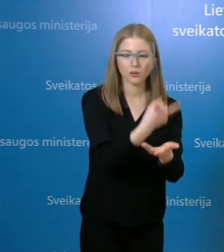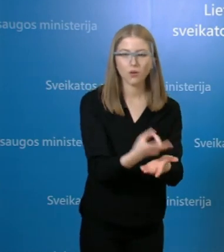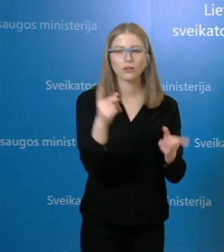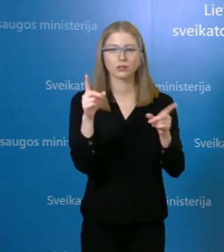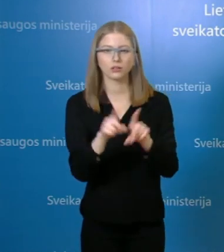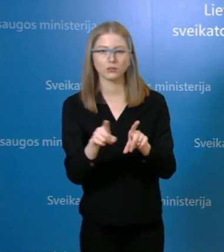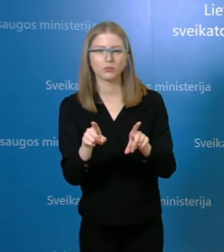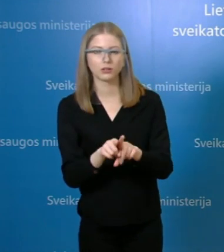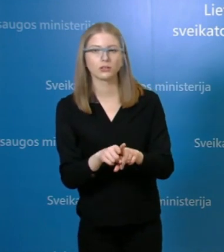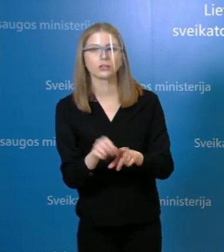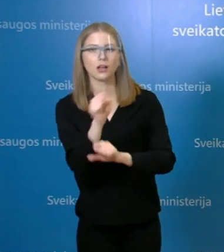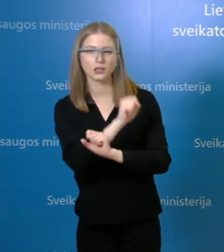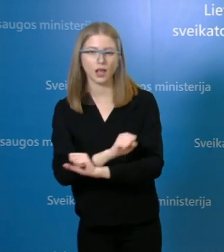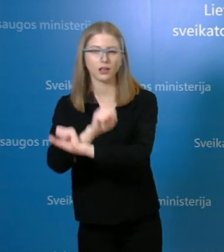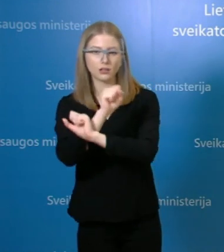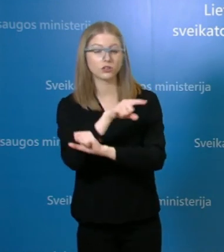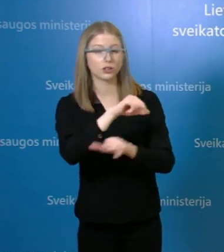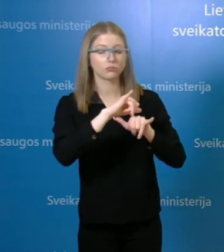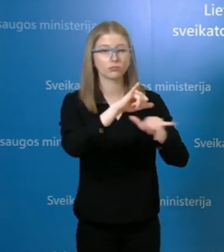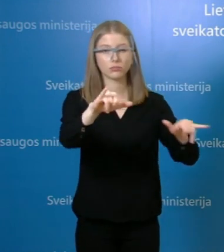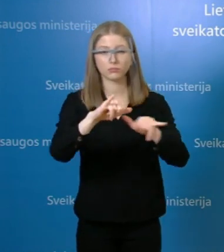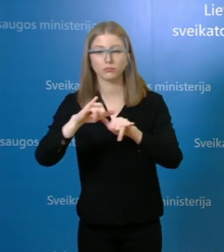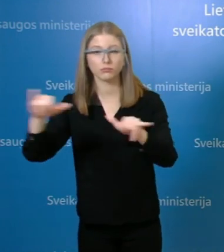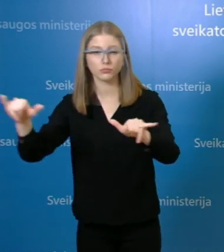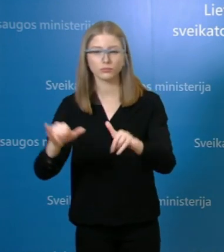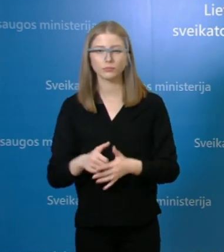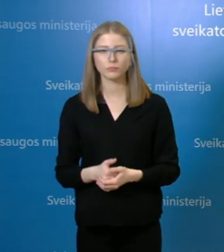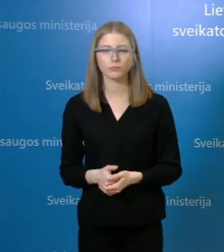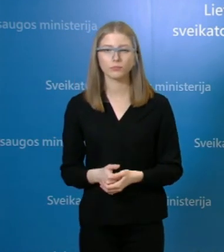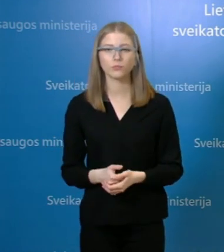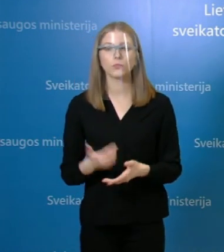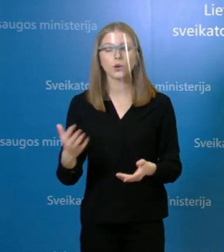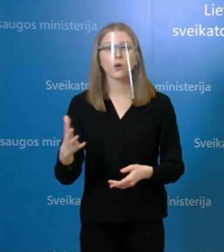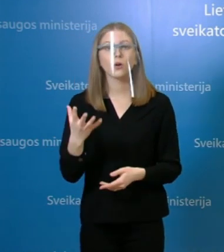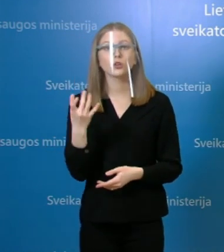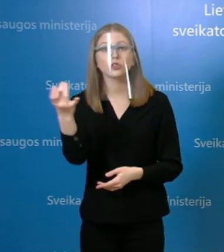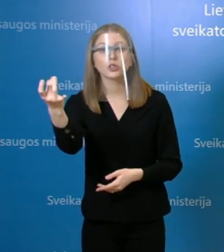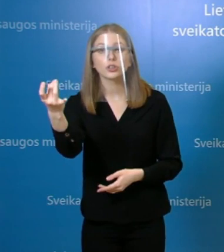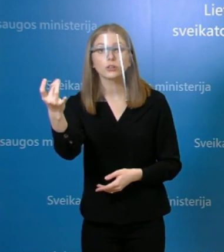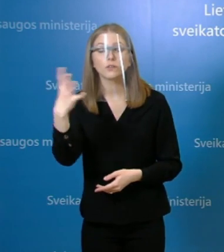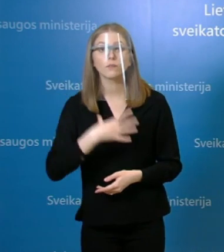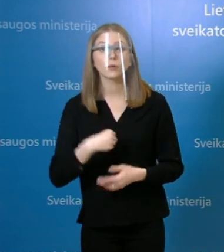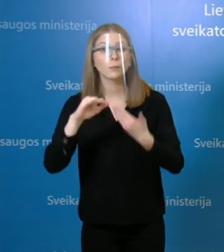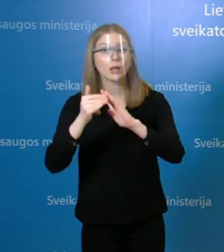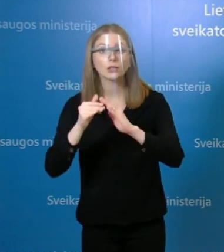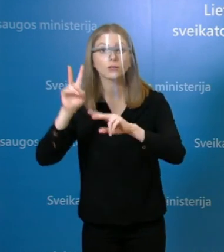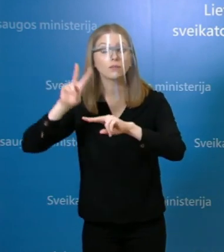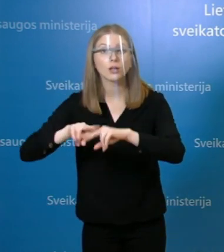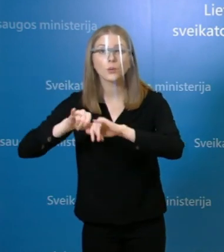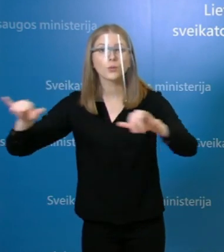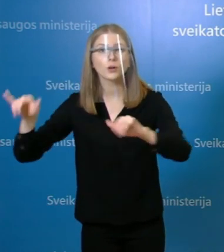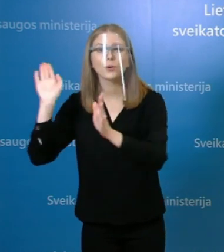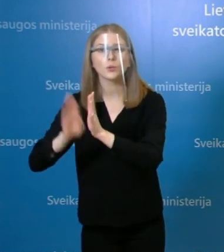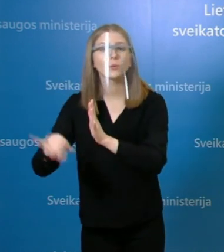židiniai ir išplinta, aišku. Kiti taip pat reikšmingi židiniai Vilniaus mieste, tai yra pergalės gatvės penkiolika